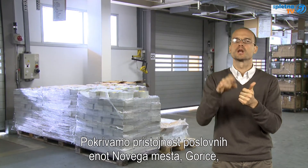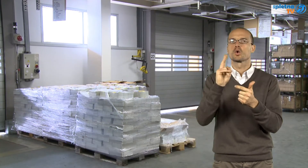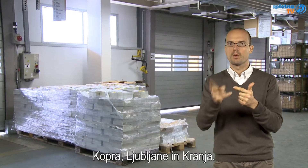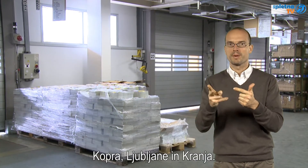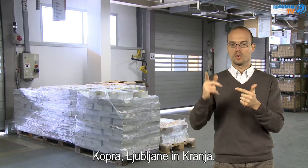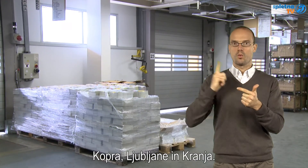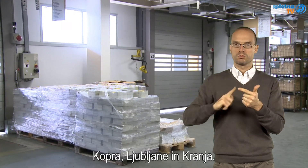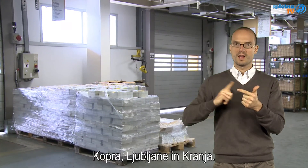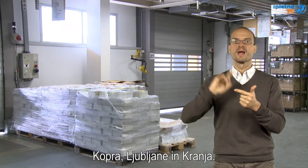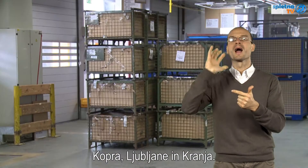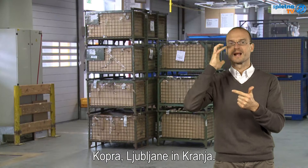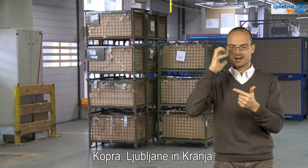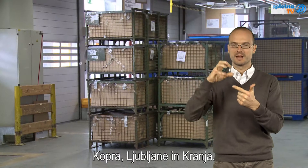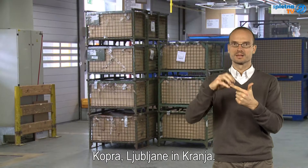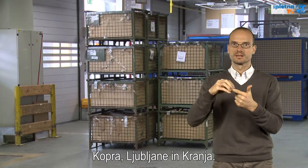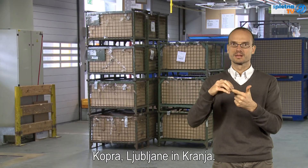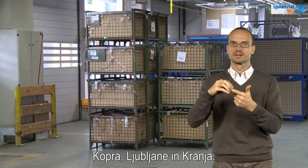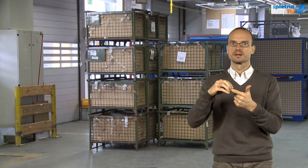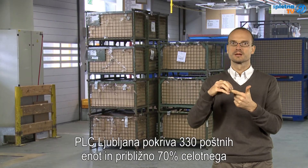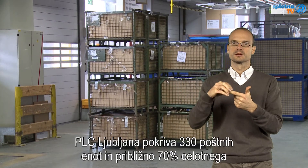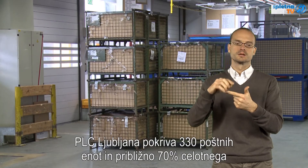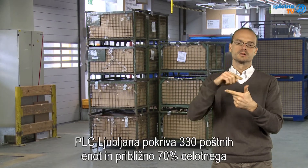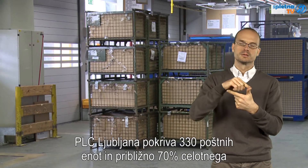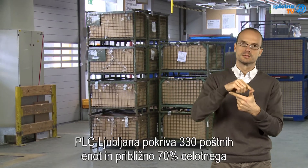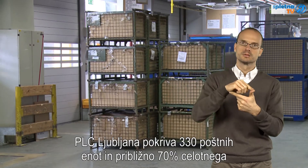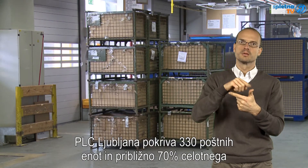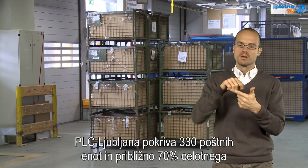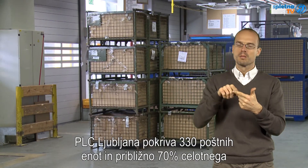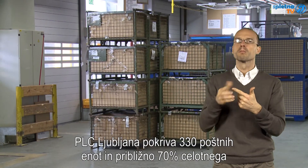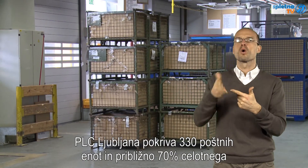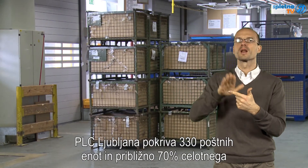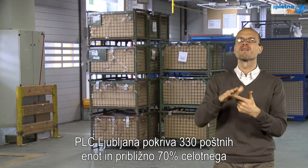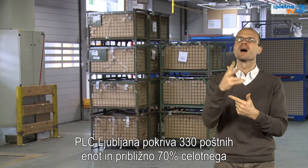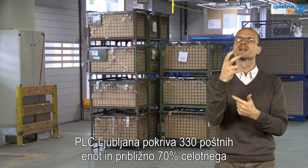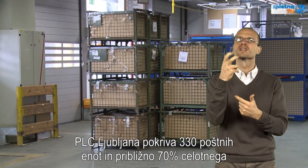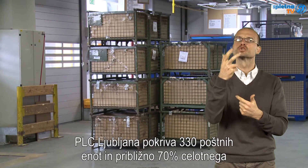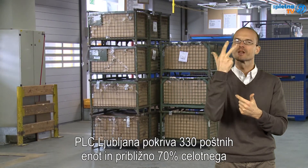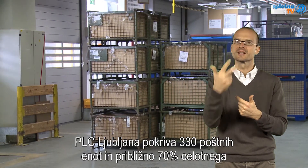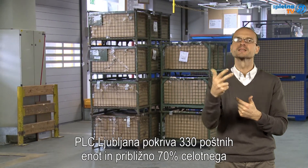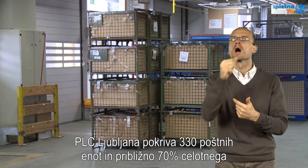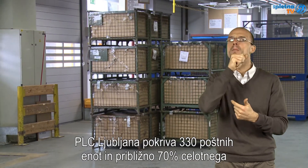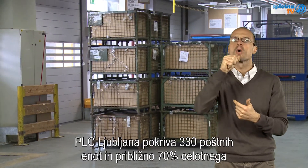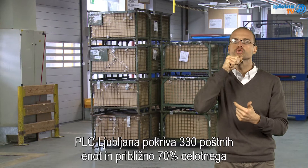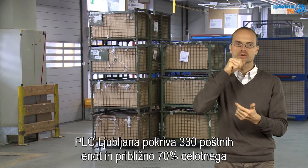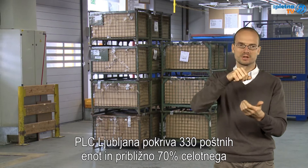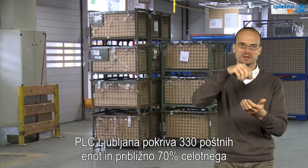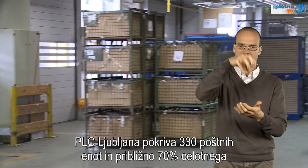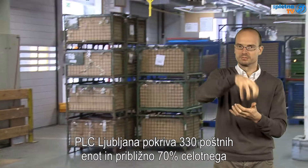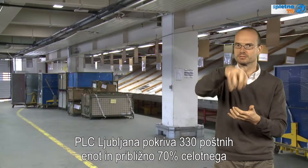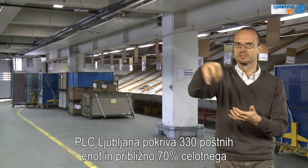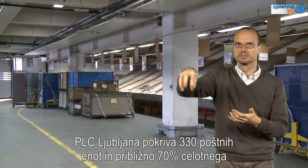Gorice, Kopra, Ljubljane in Kranja. PLC Ljubljana pokriva približno 330 poštnih enot